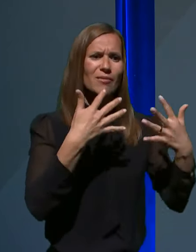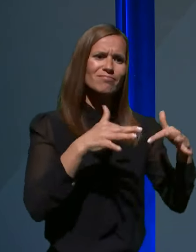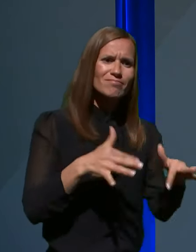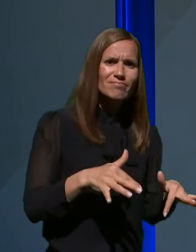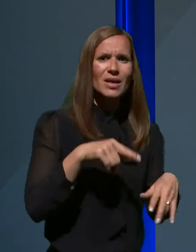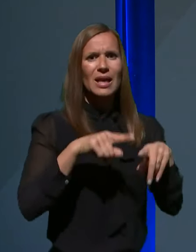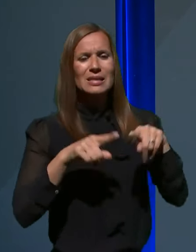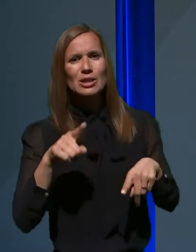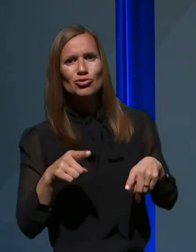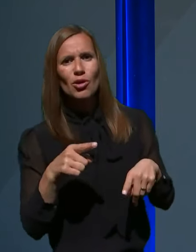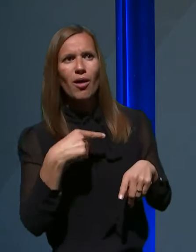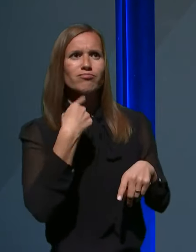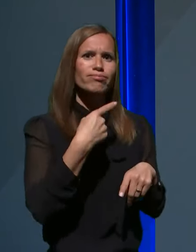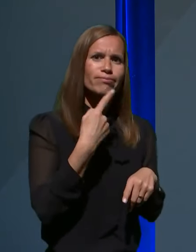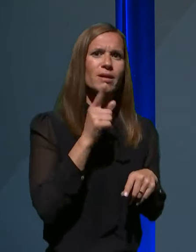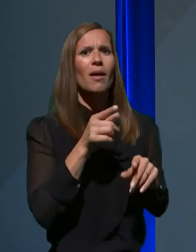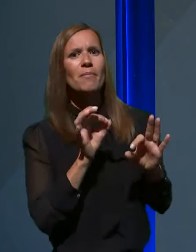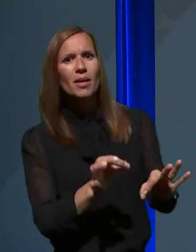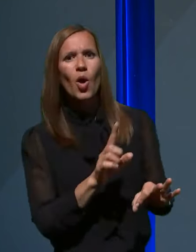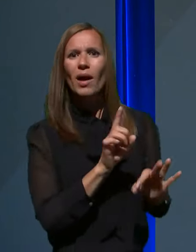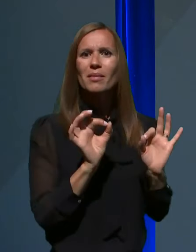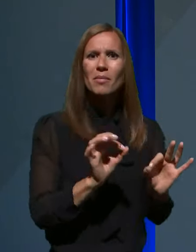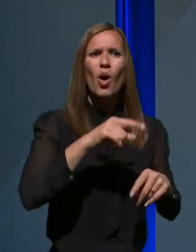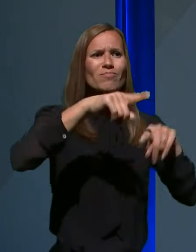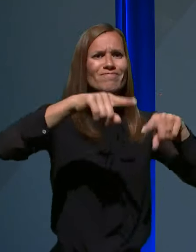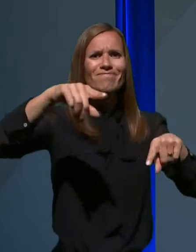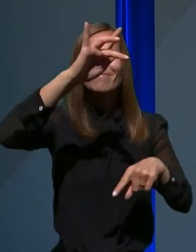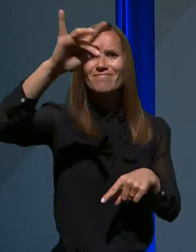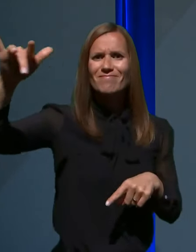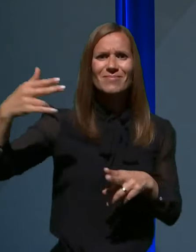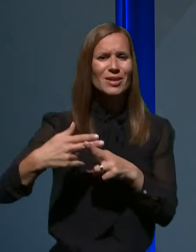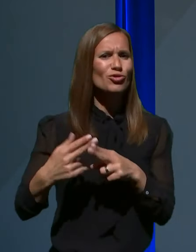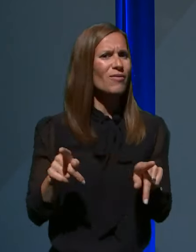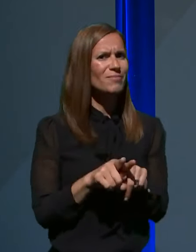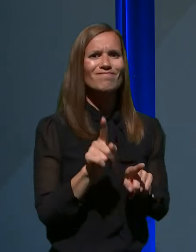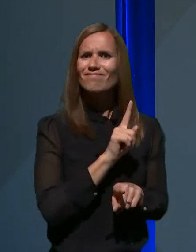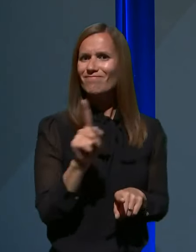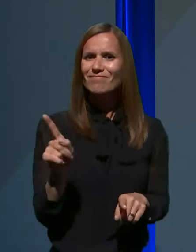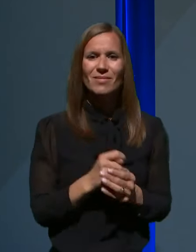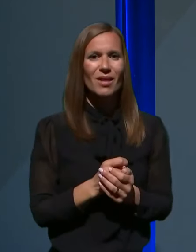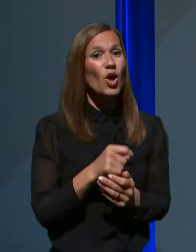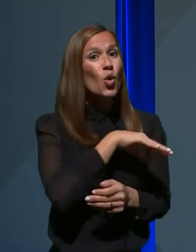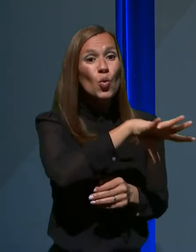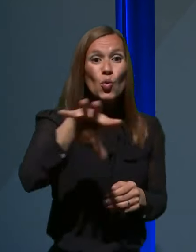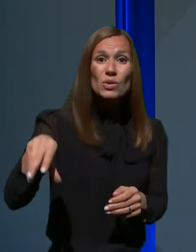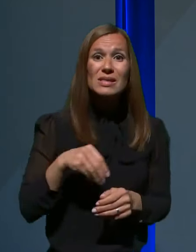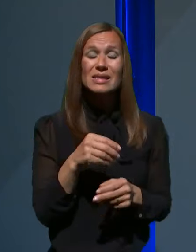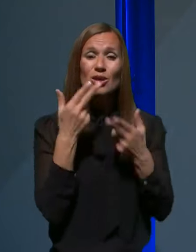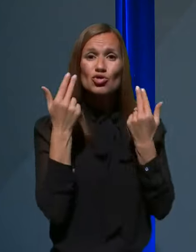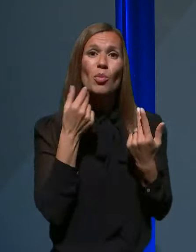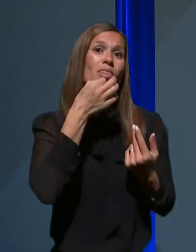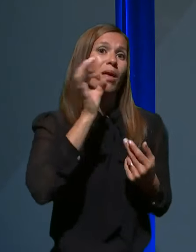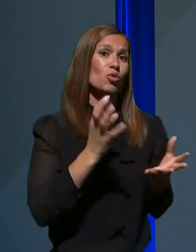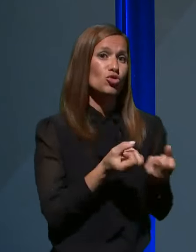odzivanja strani različnih držav. Spravi vsi iščemo optimalne rešitve in če gledamo na